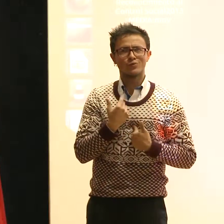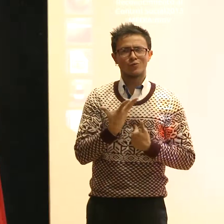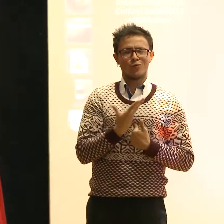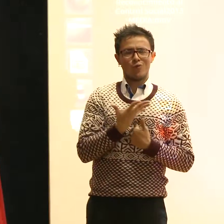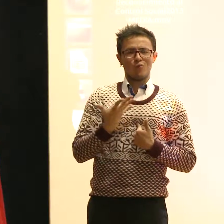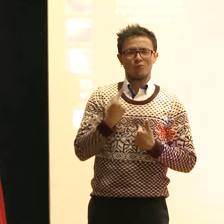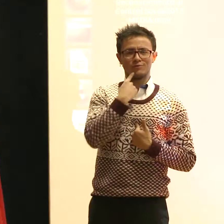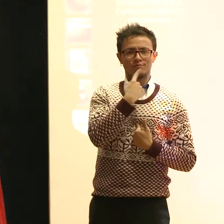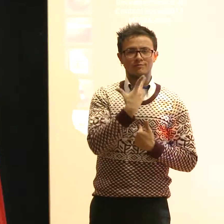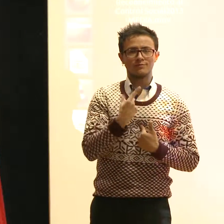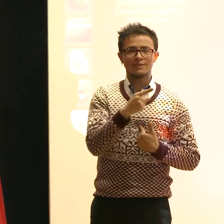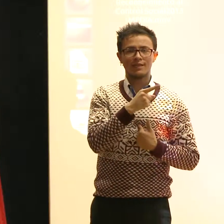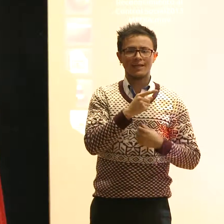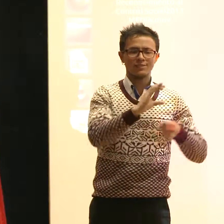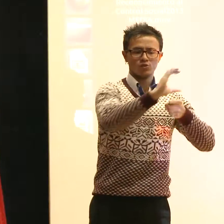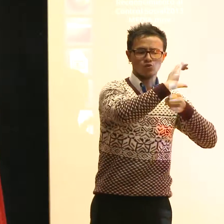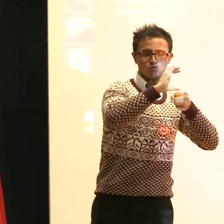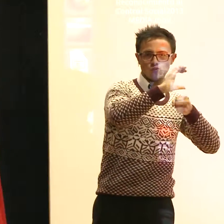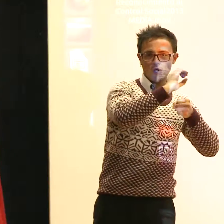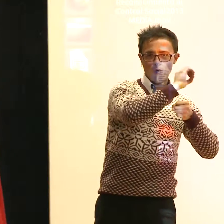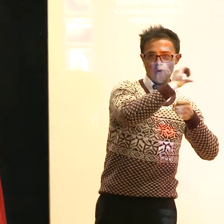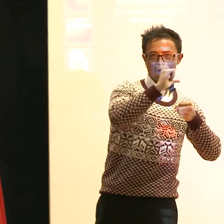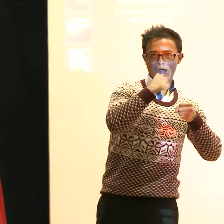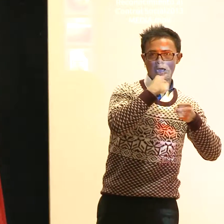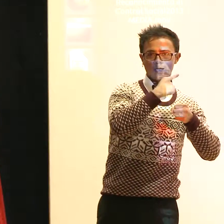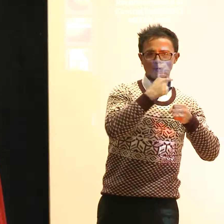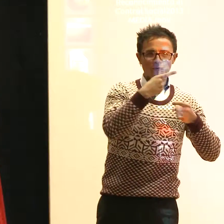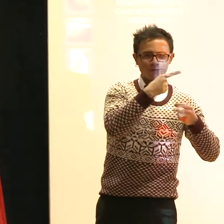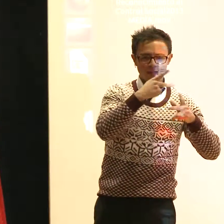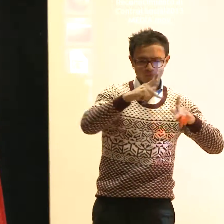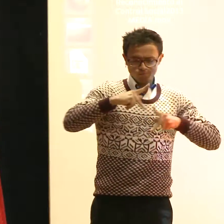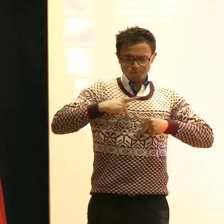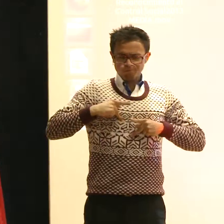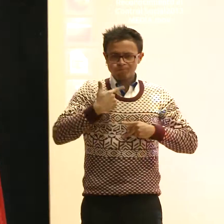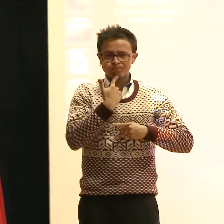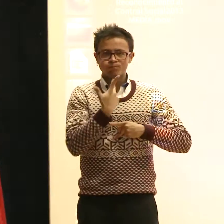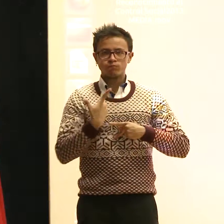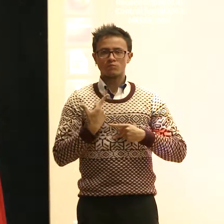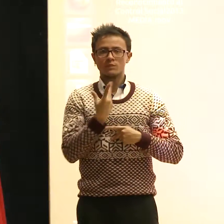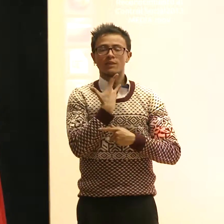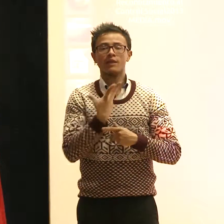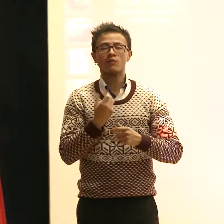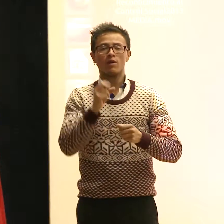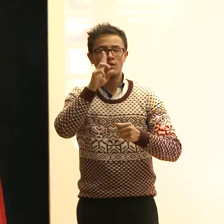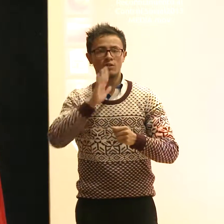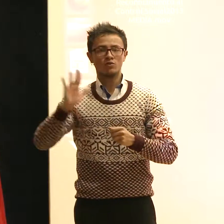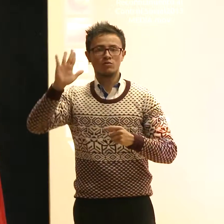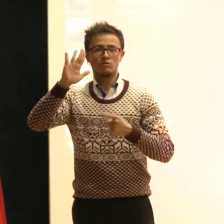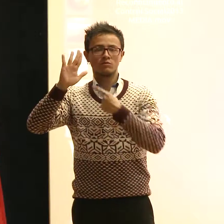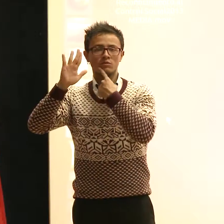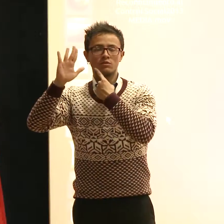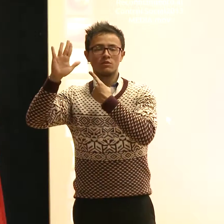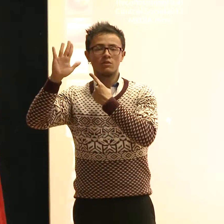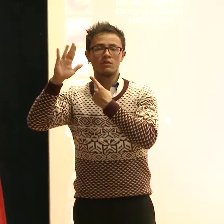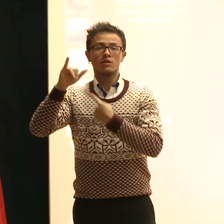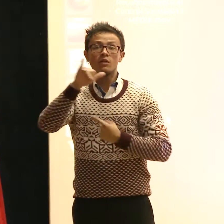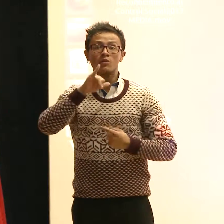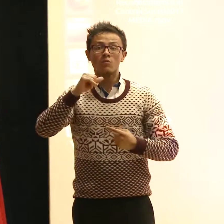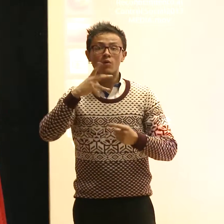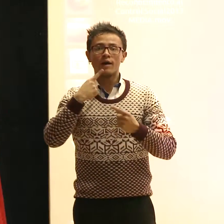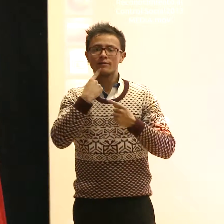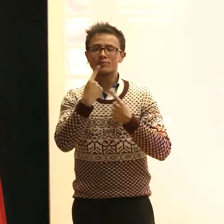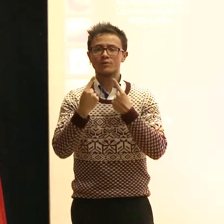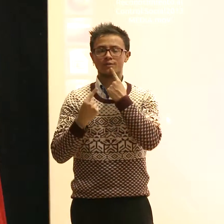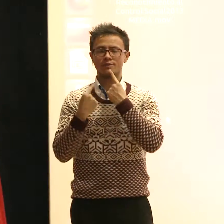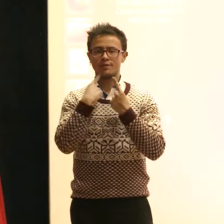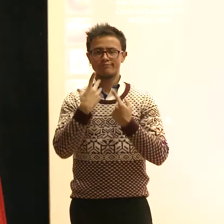hablar de ciudadanías afincadas simplemente en una nación, hasta dónde no tendríamos